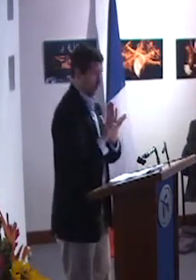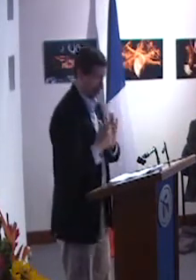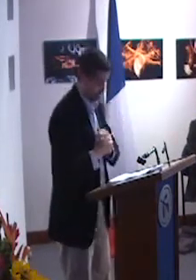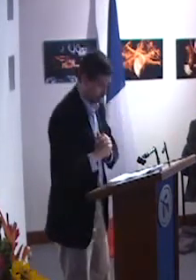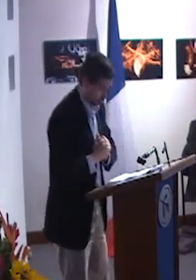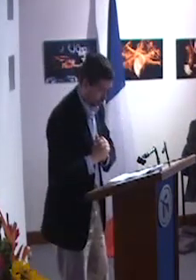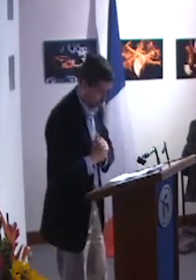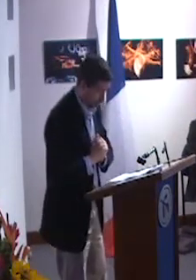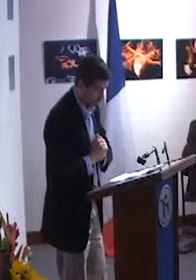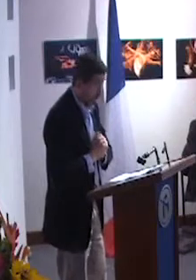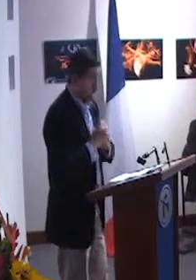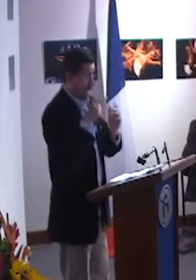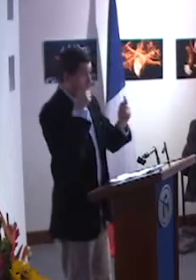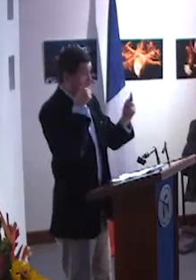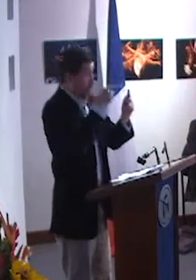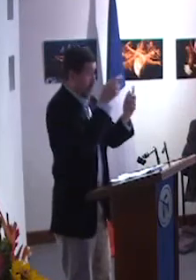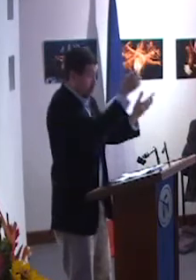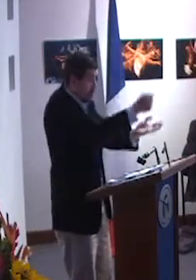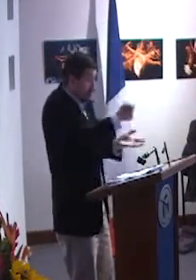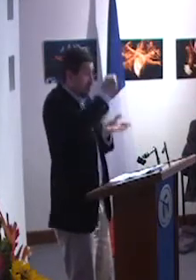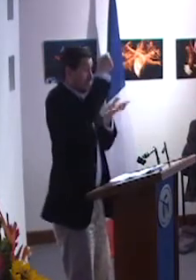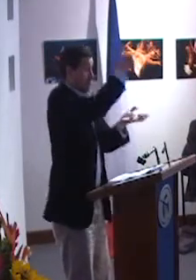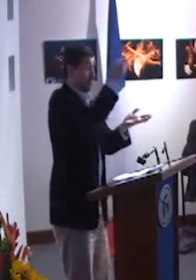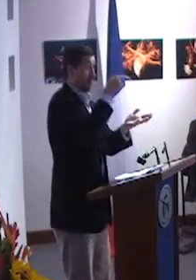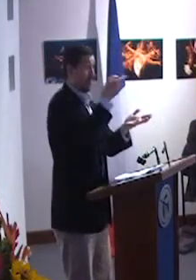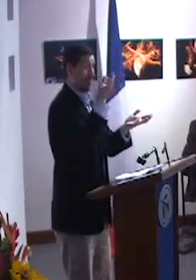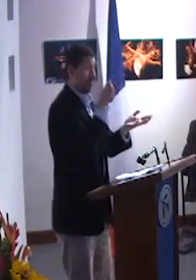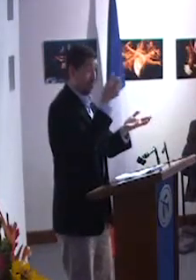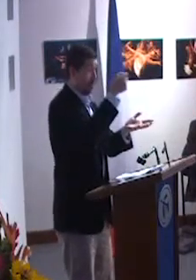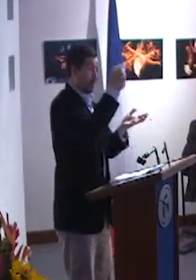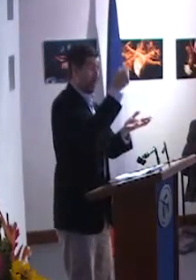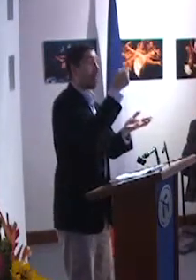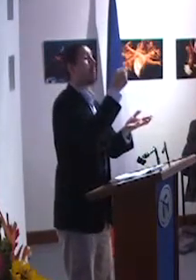a nivel mundial, lo podemos ver en cuanto a los temas de educación.